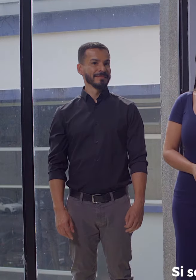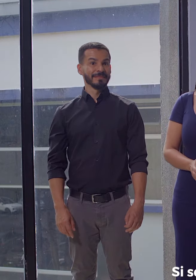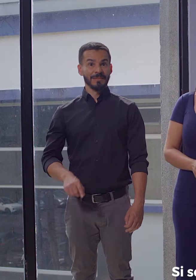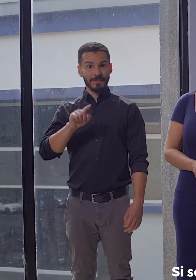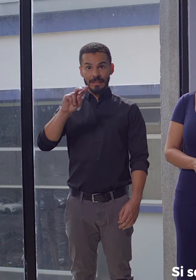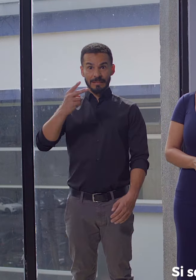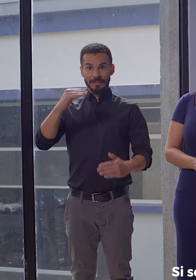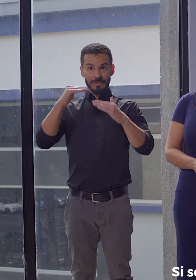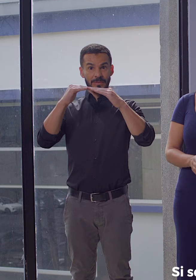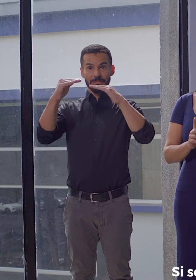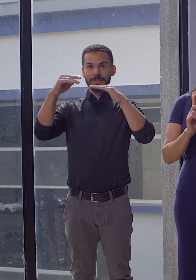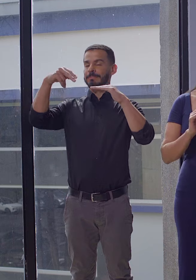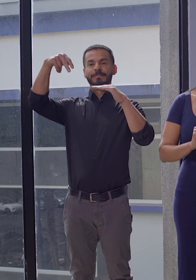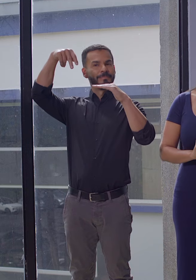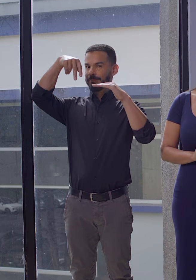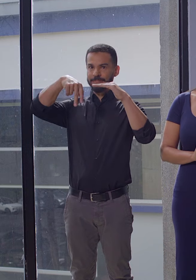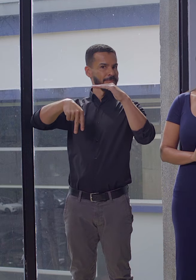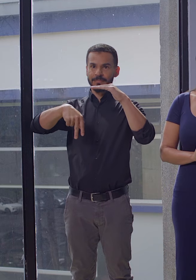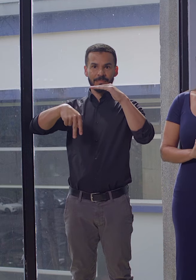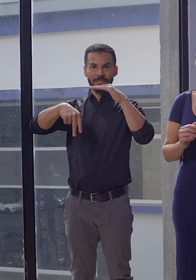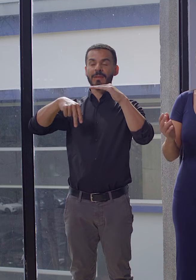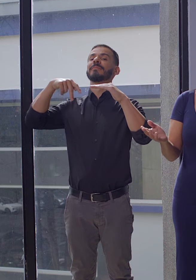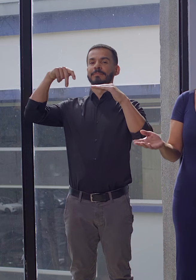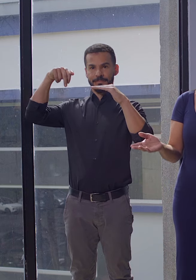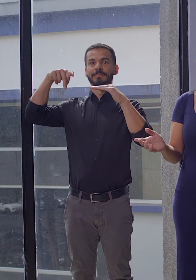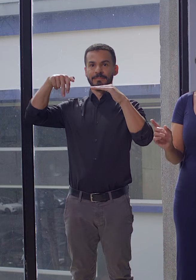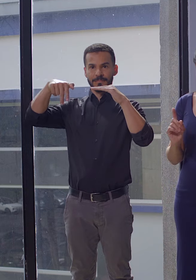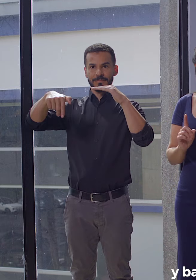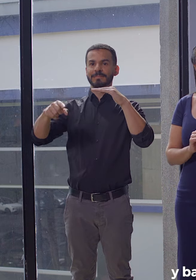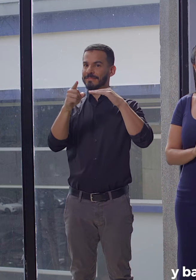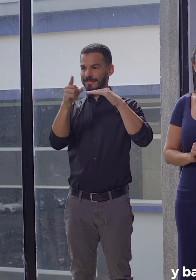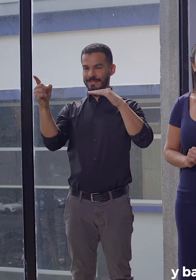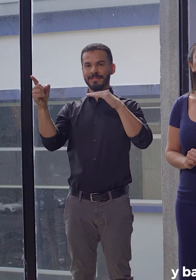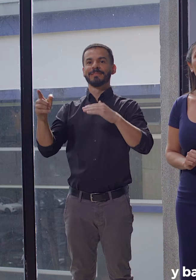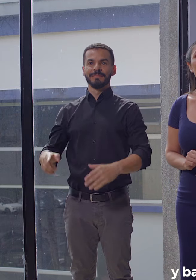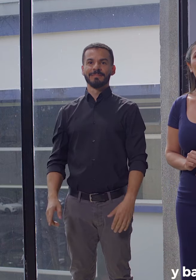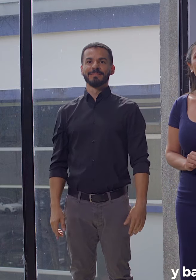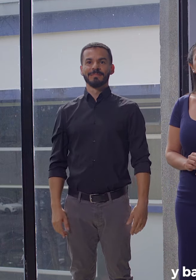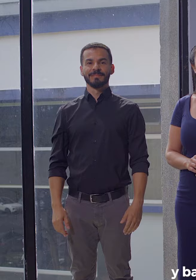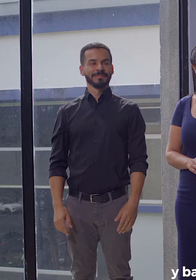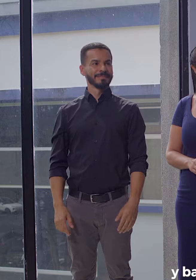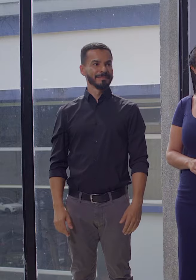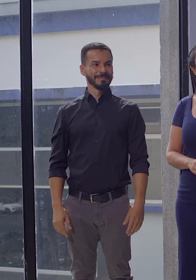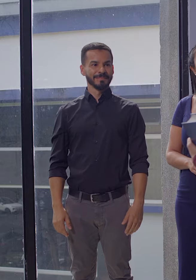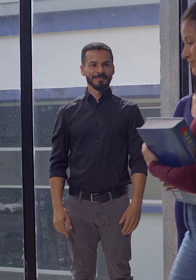Música se encuentra en el segundo piso, no use los ascensores. Utilice las escaleras y baje siempre por el lado derecho.